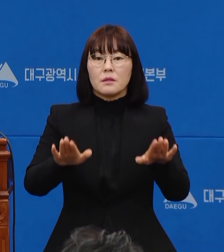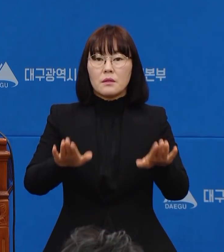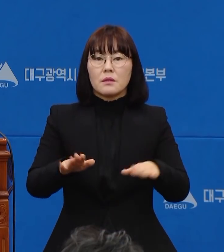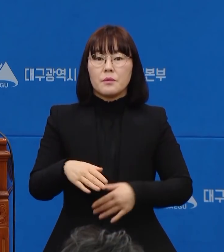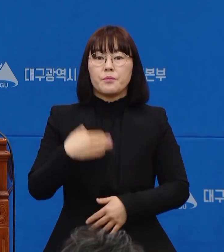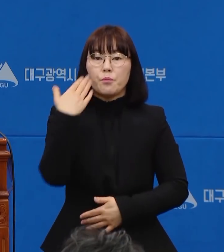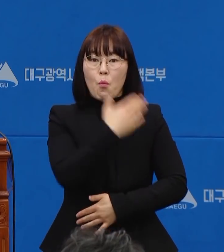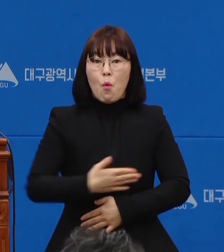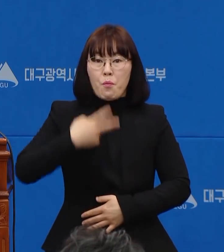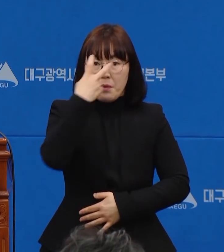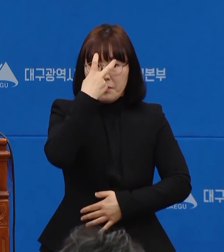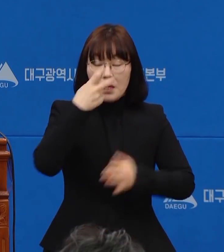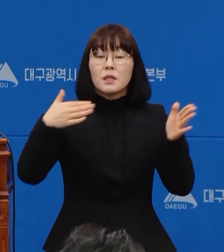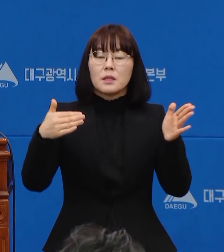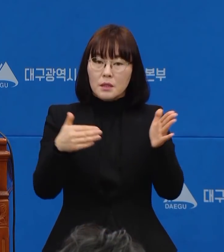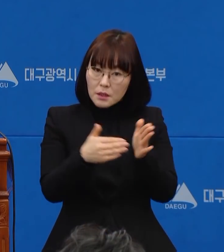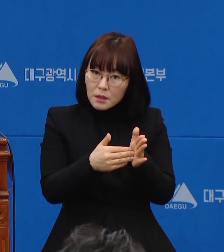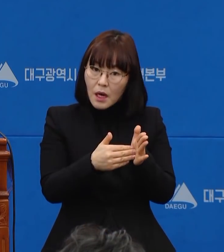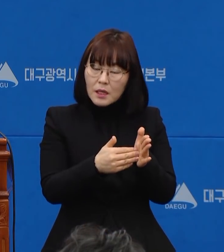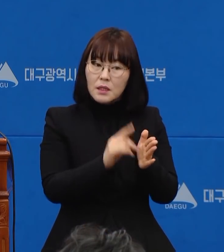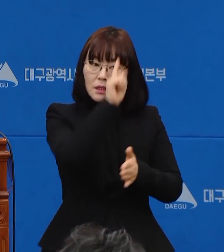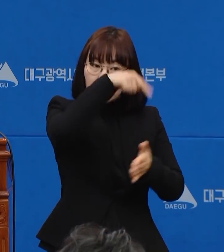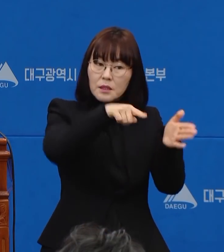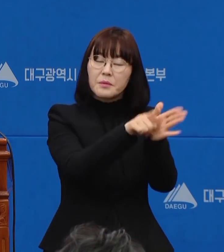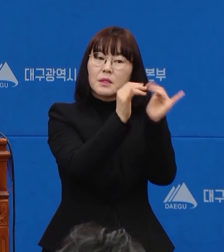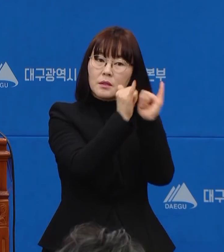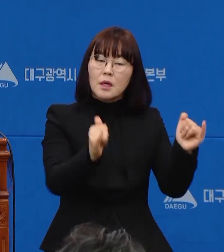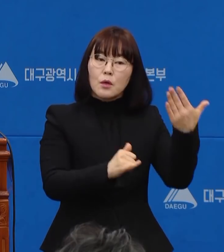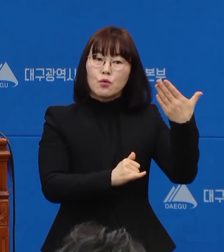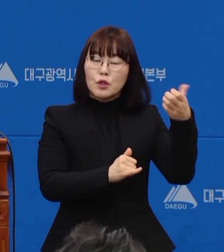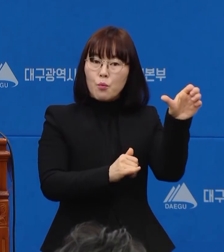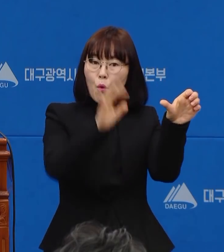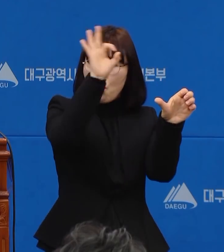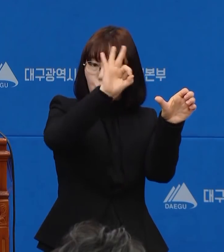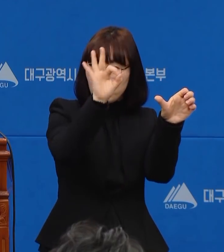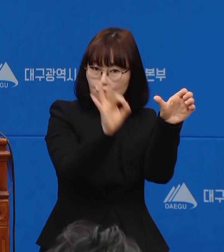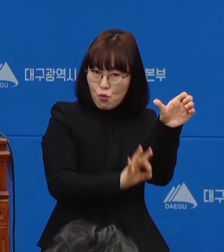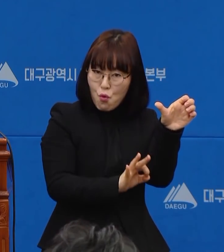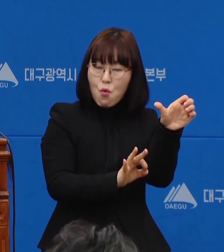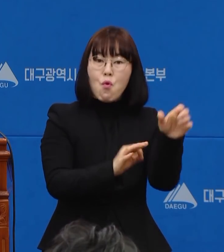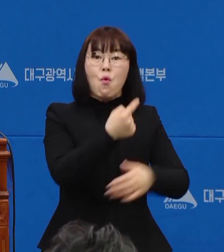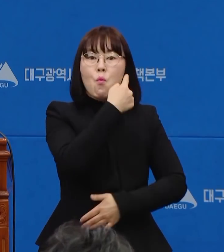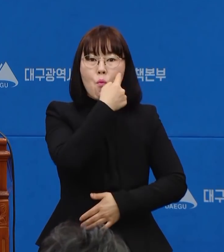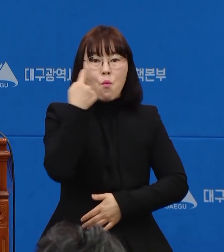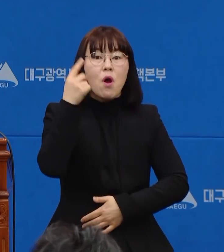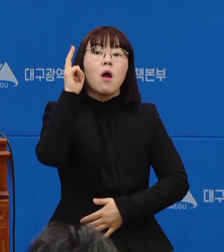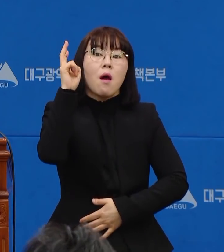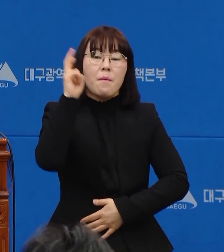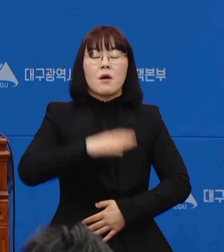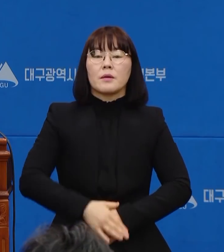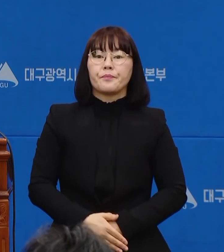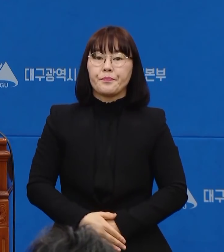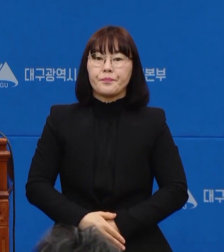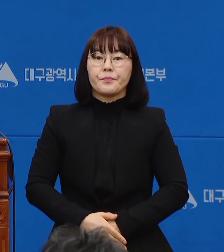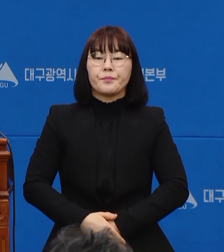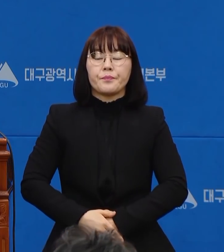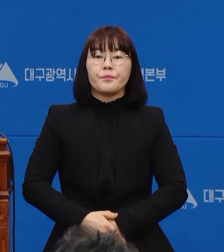검체검사를 받은 신천지 교인은 대략 95% 정도 되는 것으로 추정하고 있습니다.